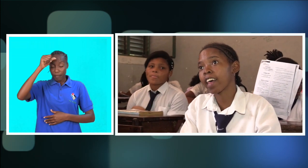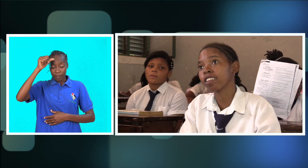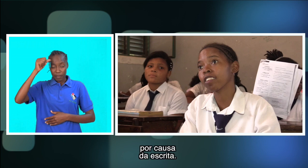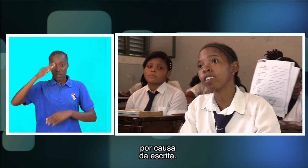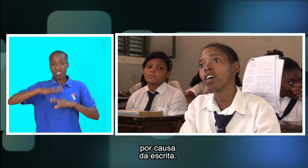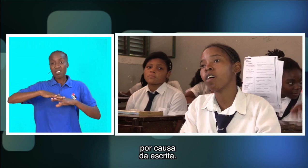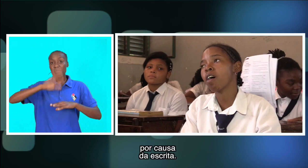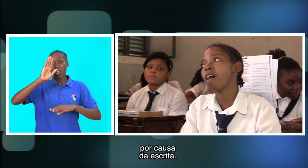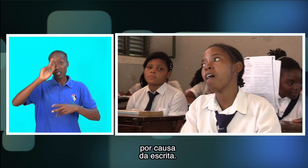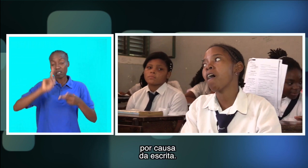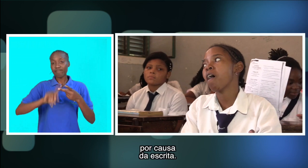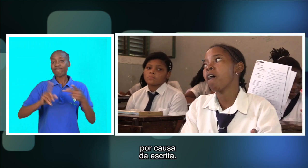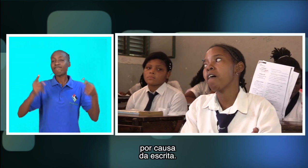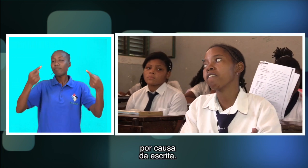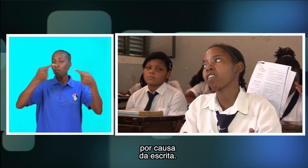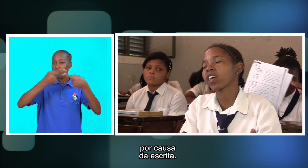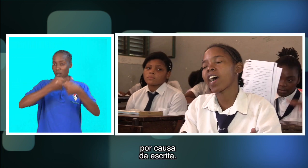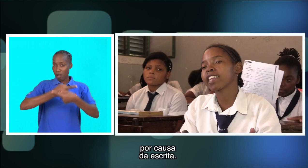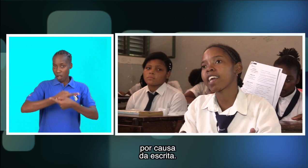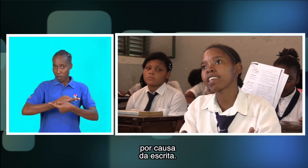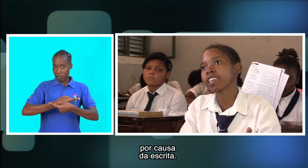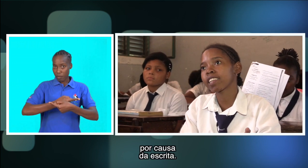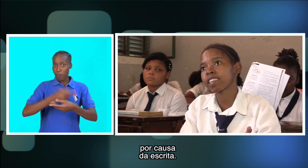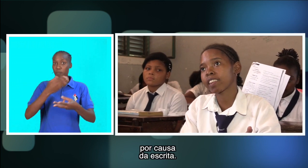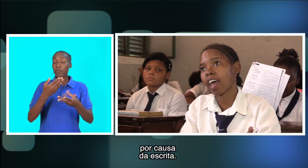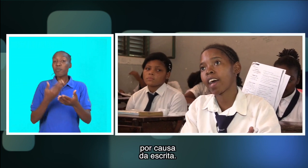é complicado, é por causa da equipe de estudar.